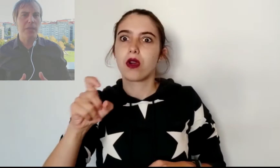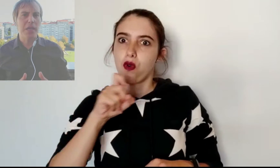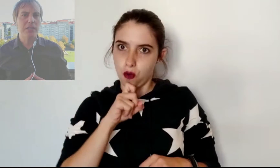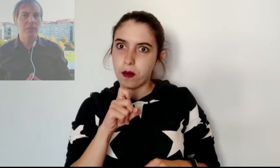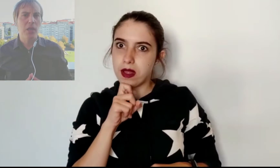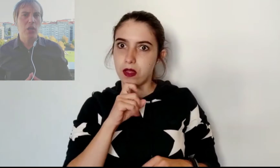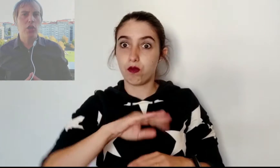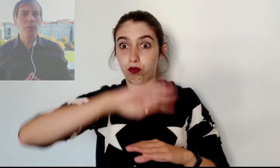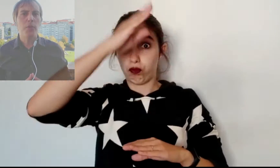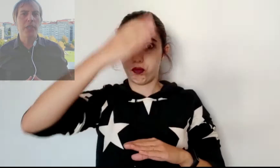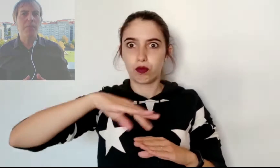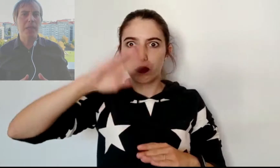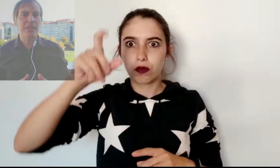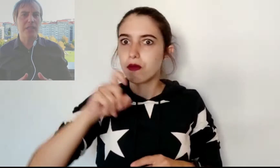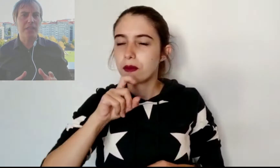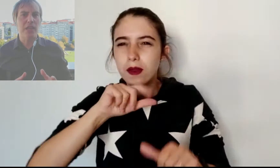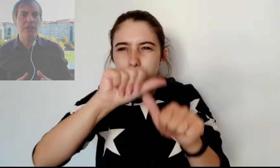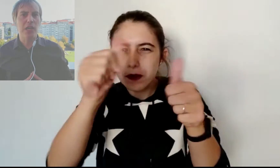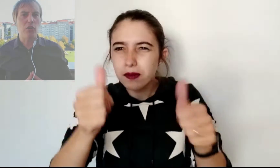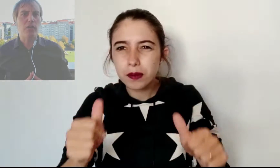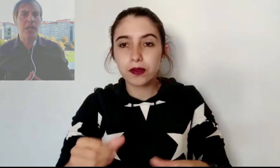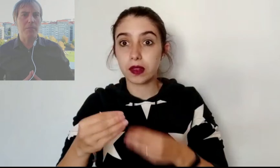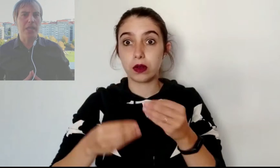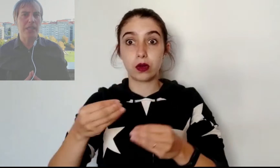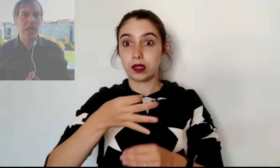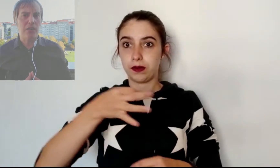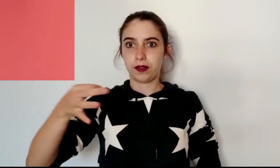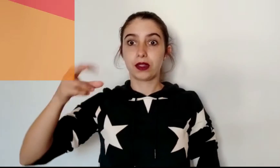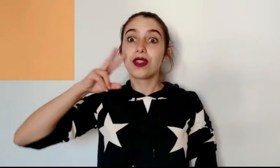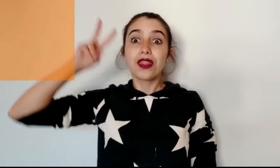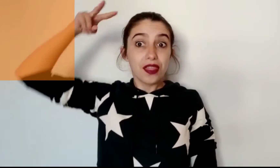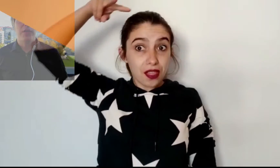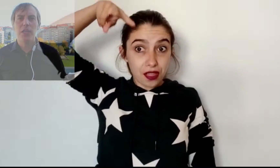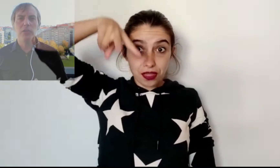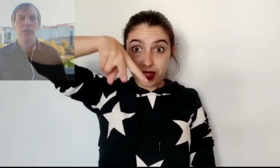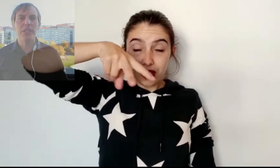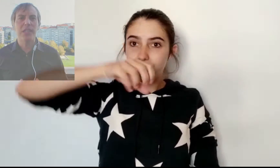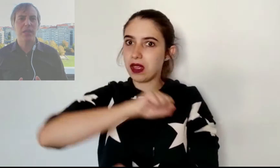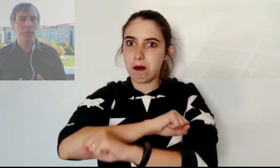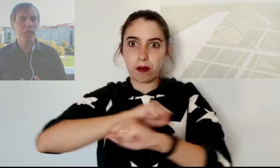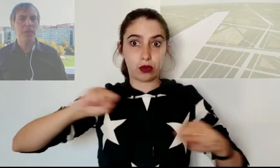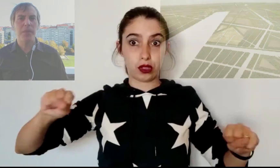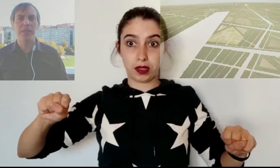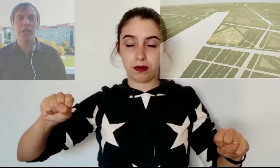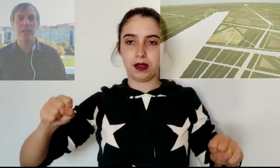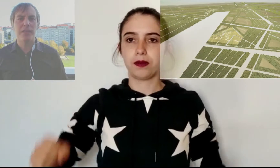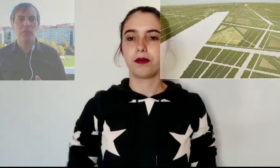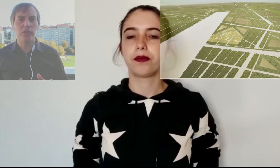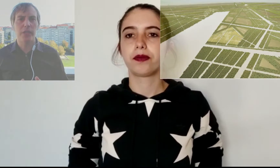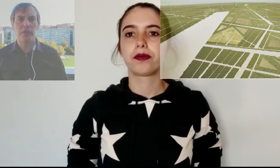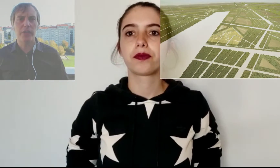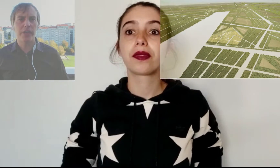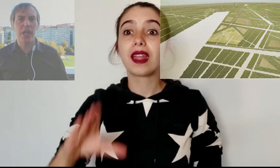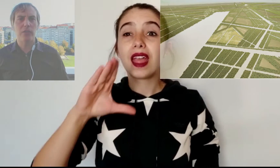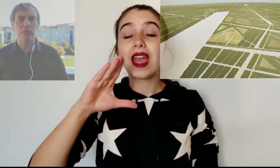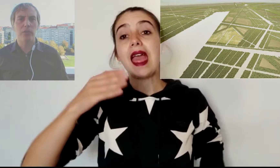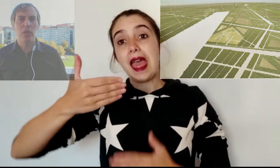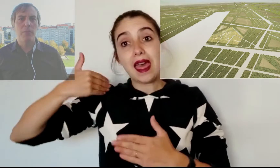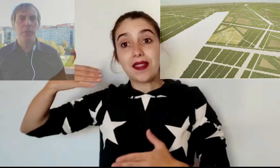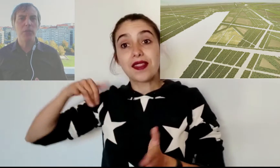además no podían verse desde el cielo, en vertical. Cierto es que se podían apreciar desde los cerros cercanos, pero